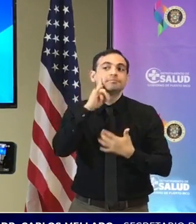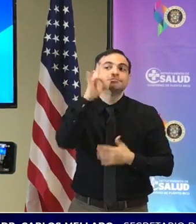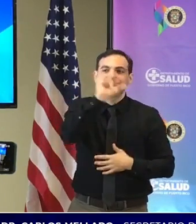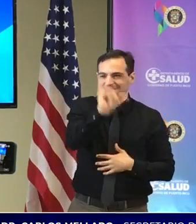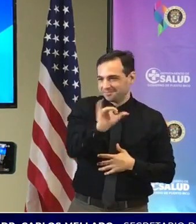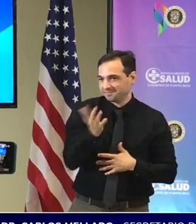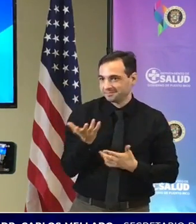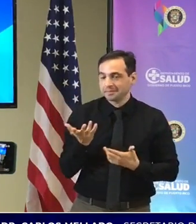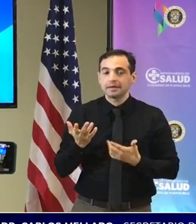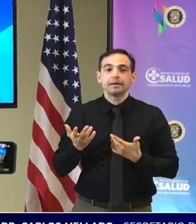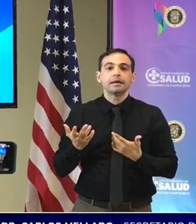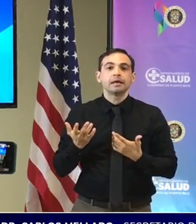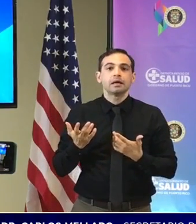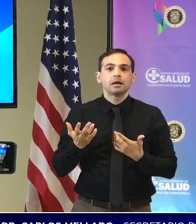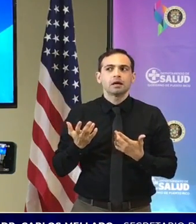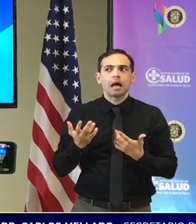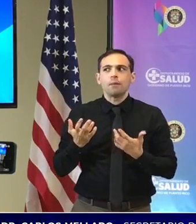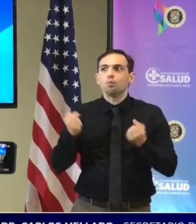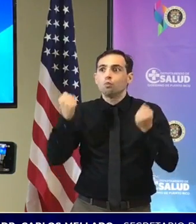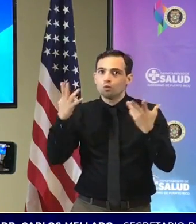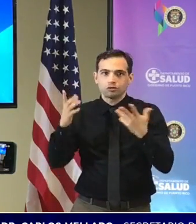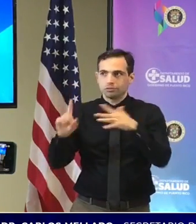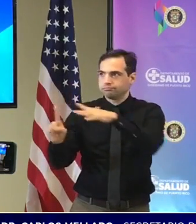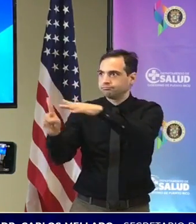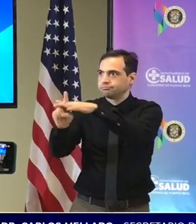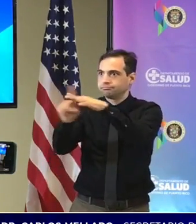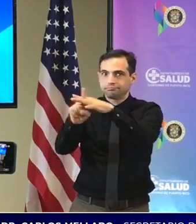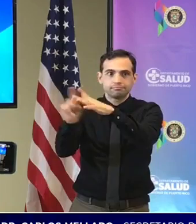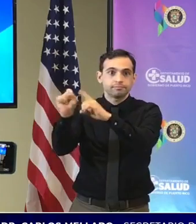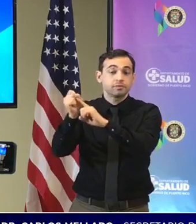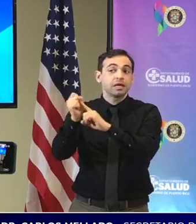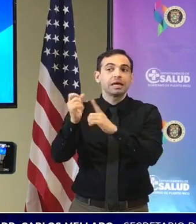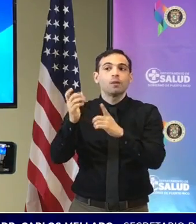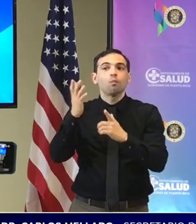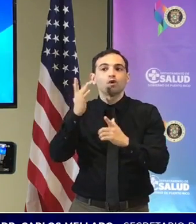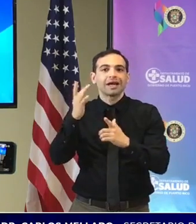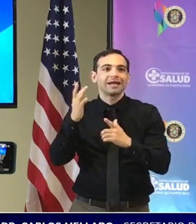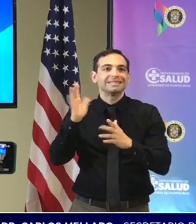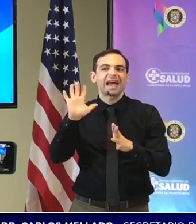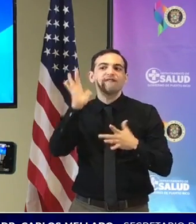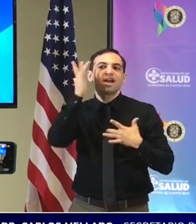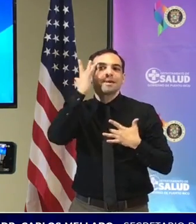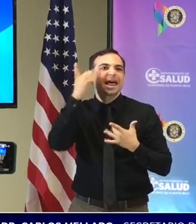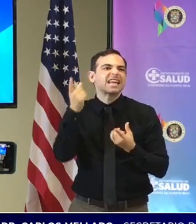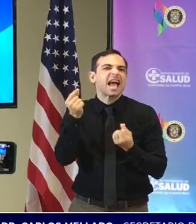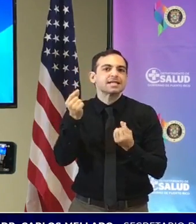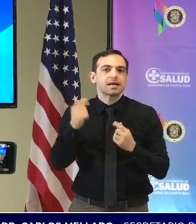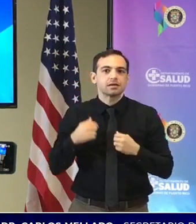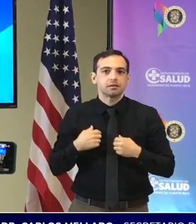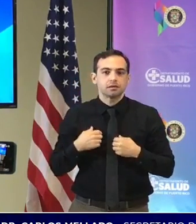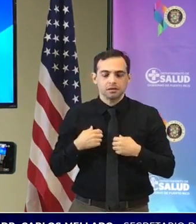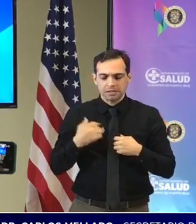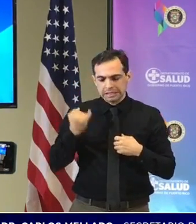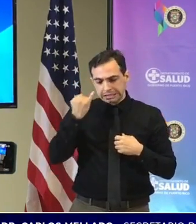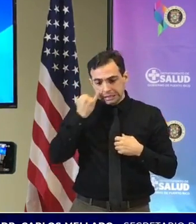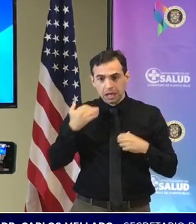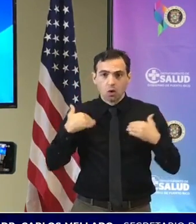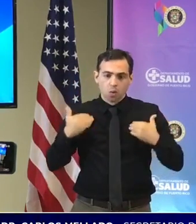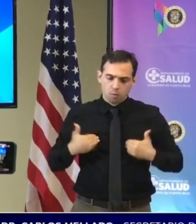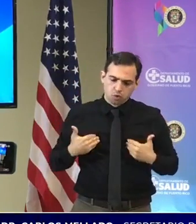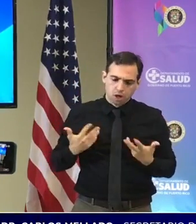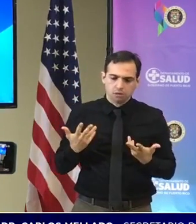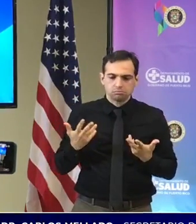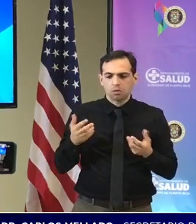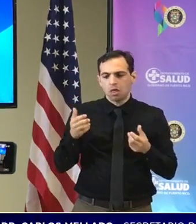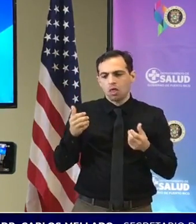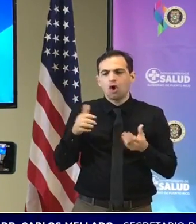casos de influencia en Puerto Rico o sea y son enfermedades oportunistas bacterias oportunistas que si te baja el sistema inmunológico y tienes un proceso inflamatorio a